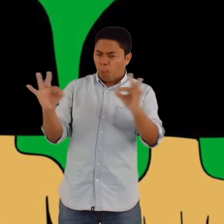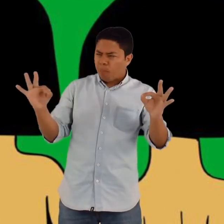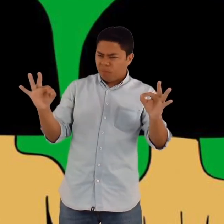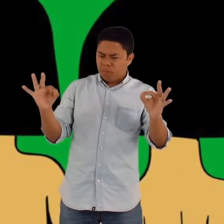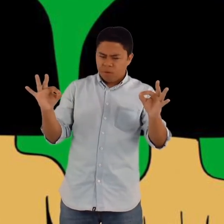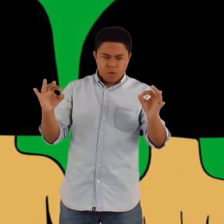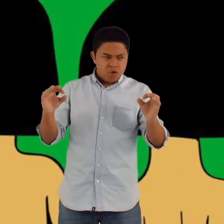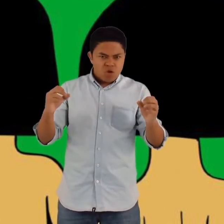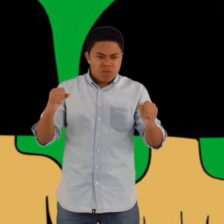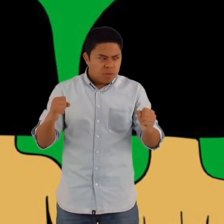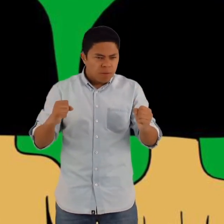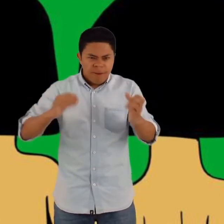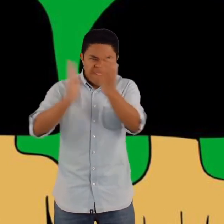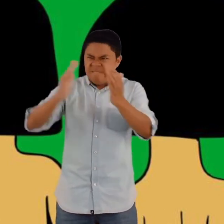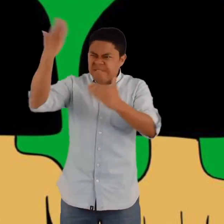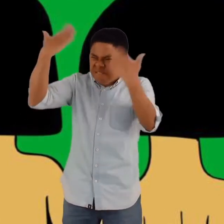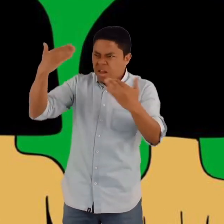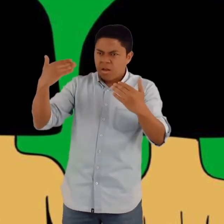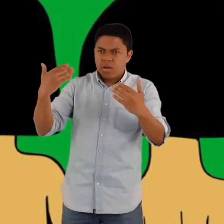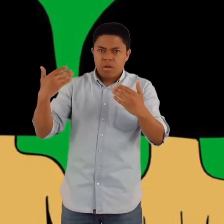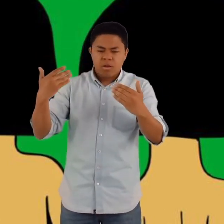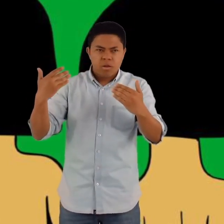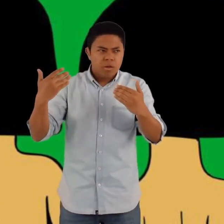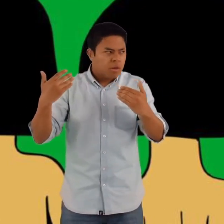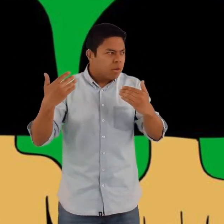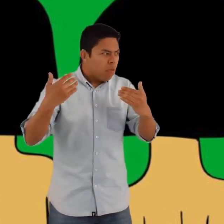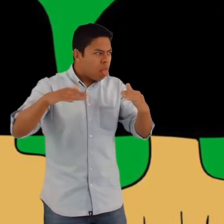nadie contestó. No había nadie más que ellos en la aldea.